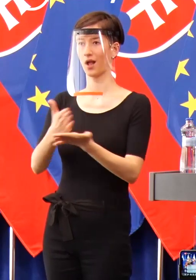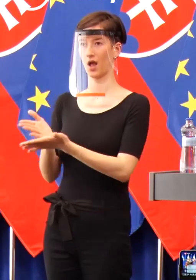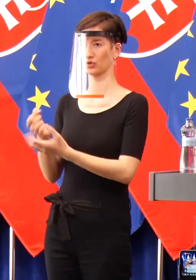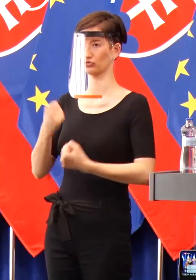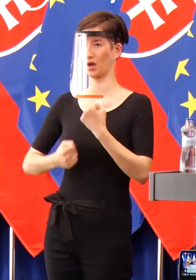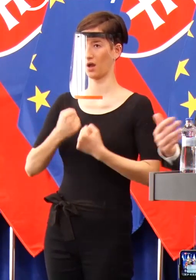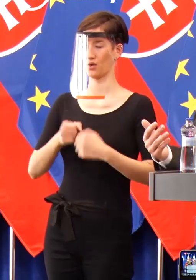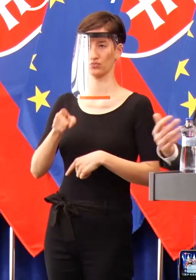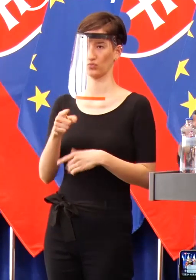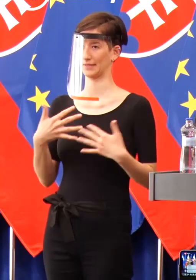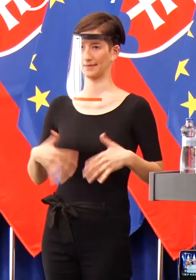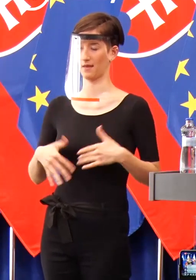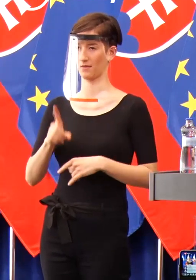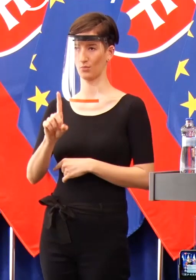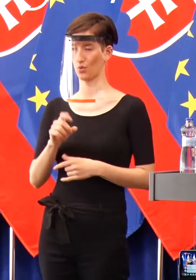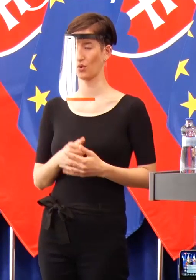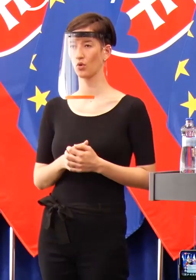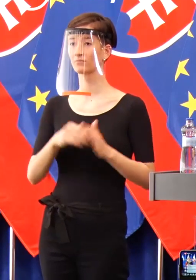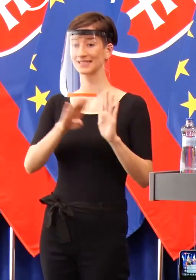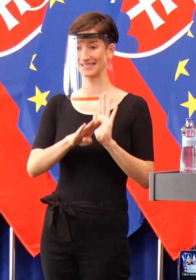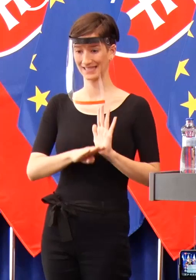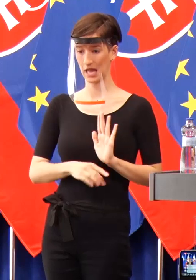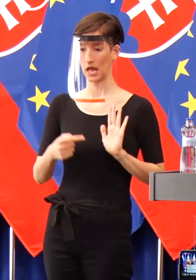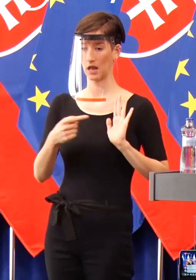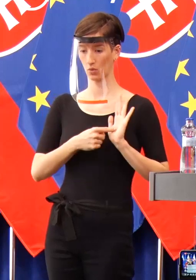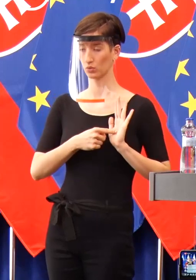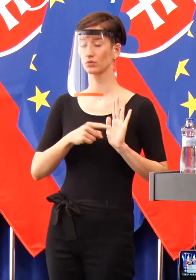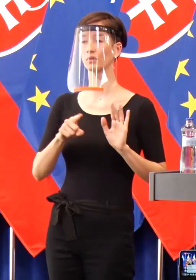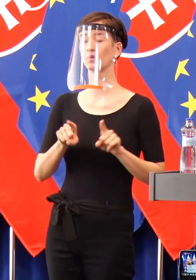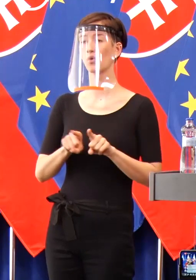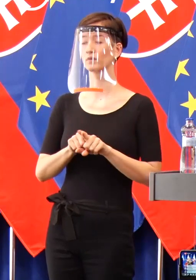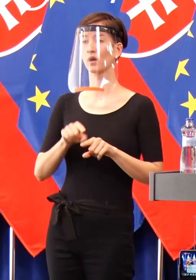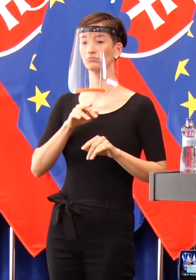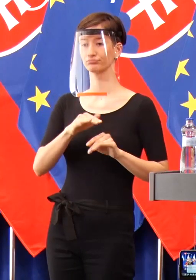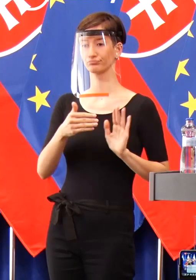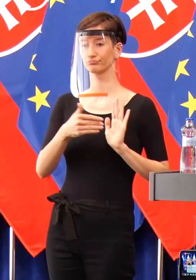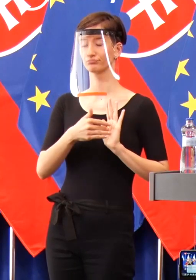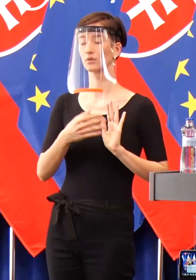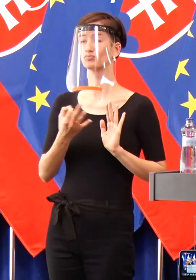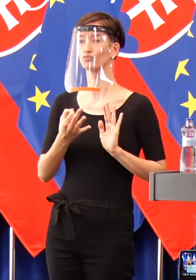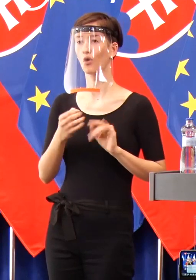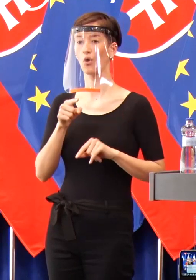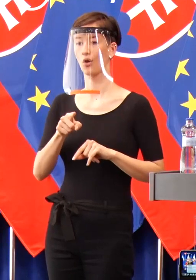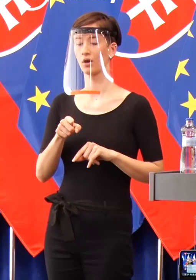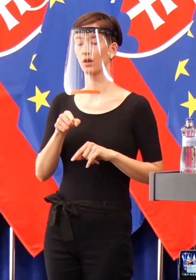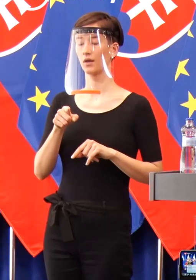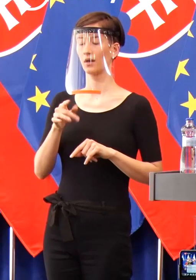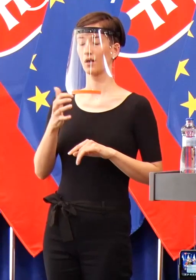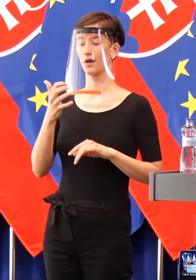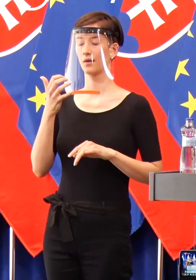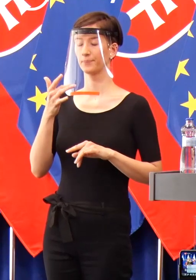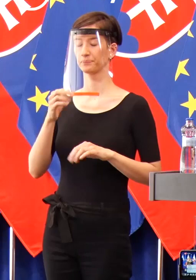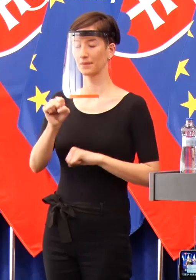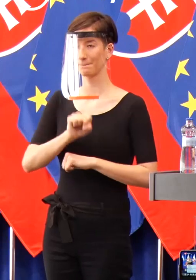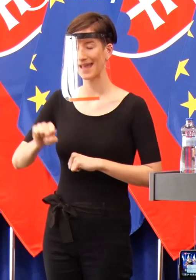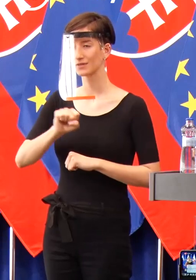že ľudia majú na ceste v obci chodiť 50-tkov. Videli ste niekedy, ale že by policajti zastavili každé jedno auto a každé jedno